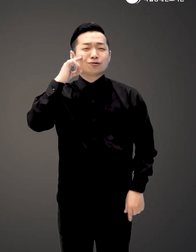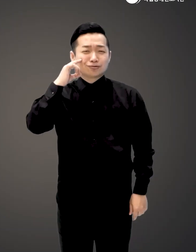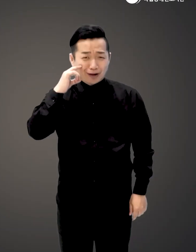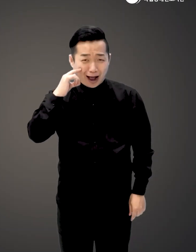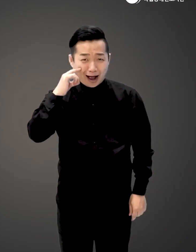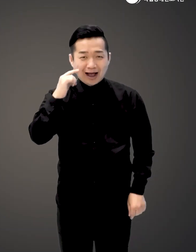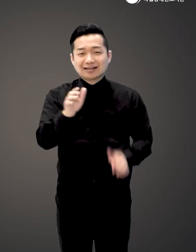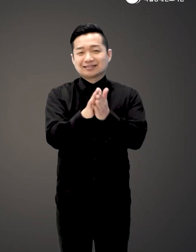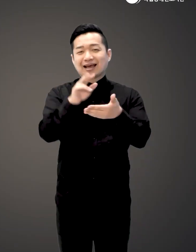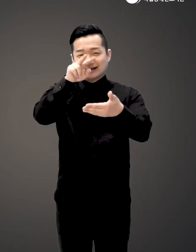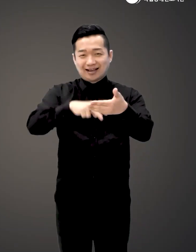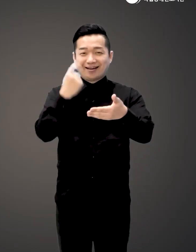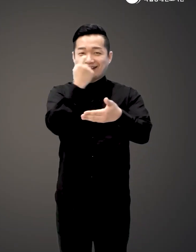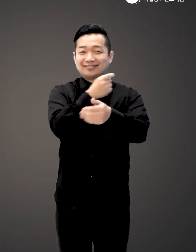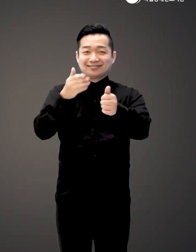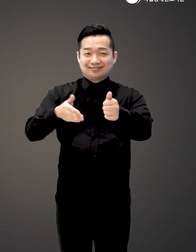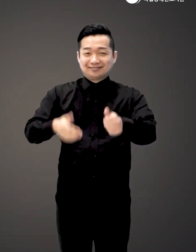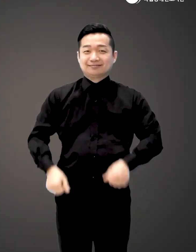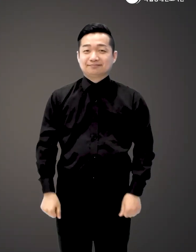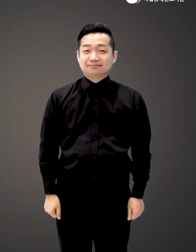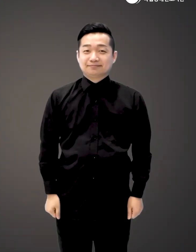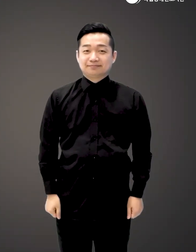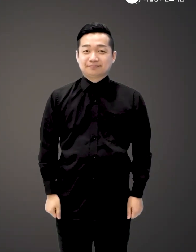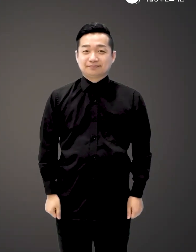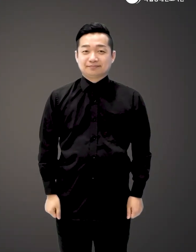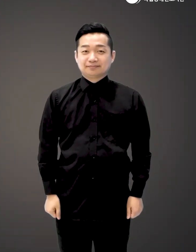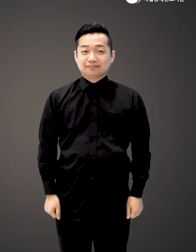질문들 이 책에서 확인해 보세요